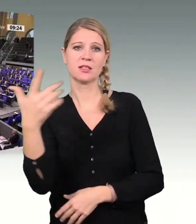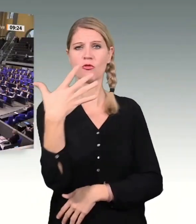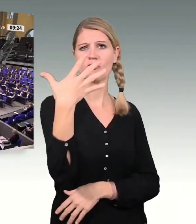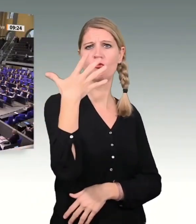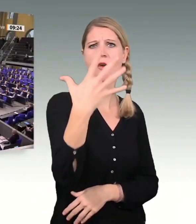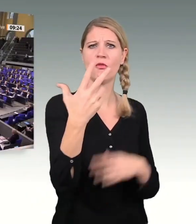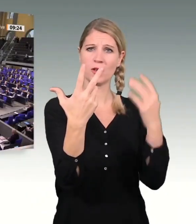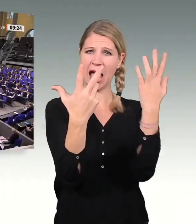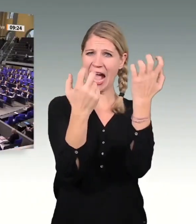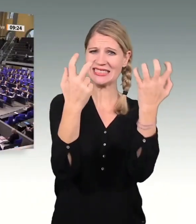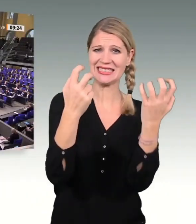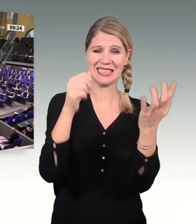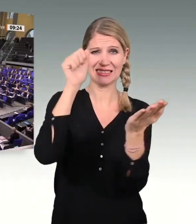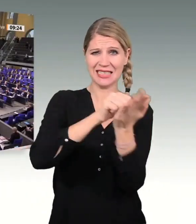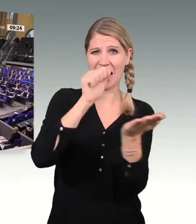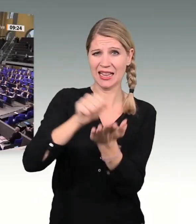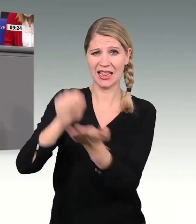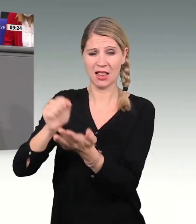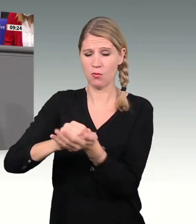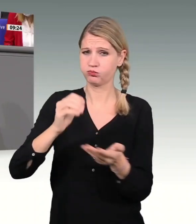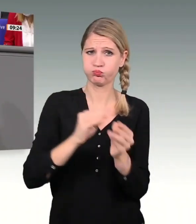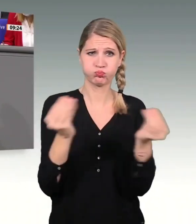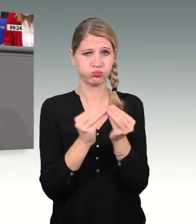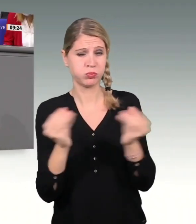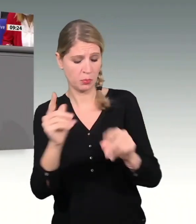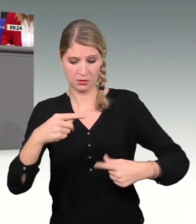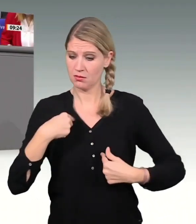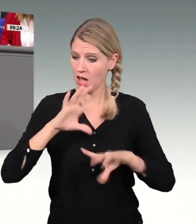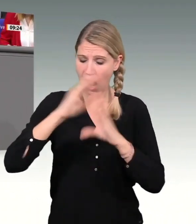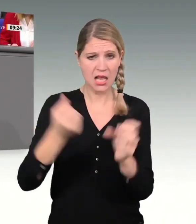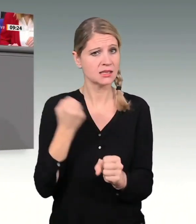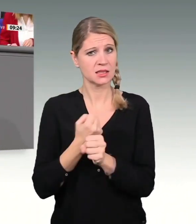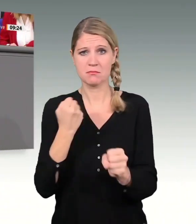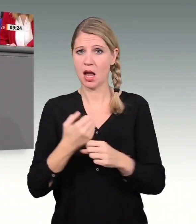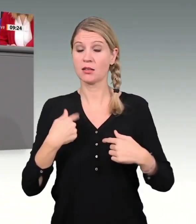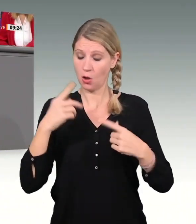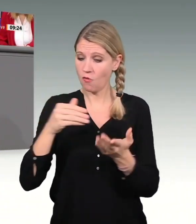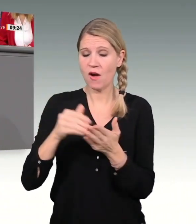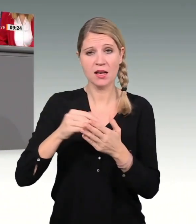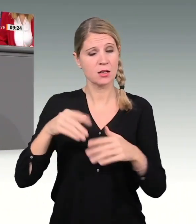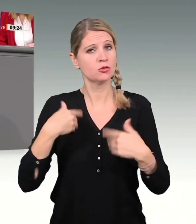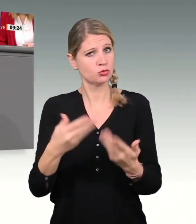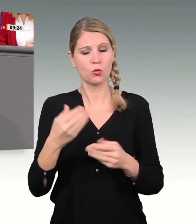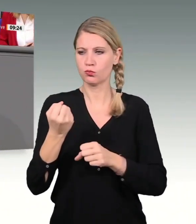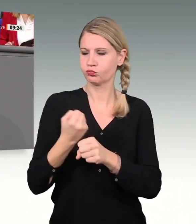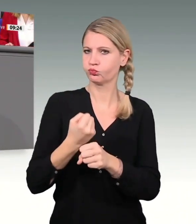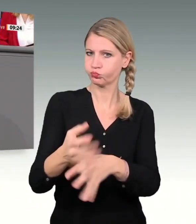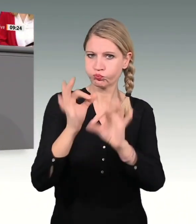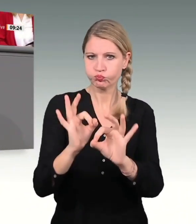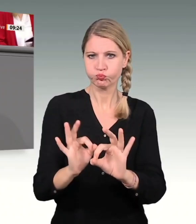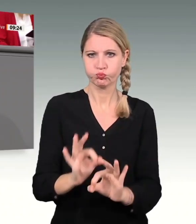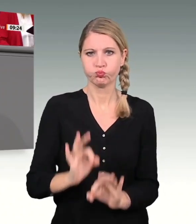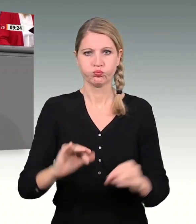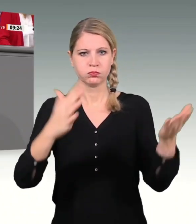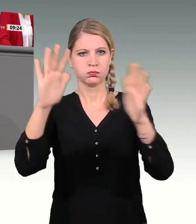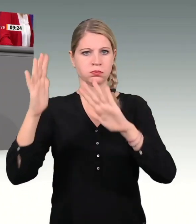Und ein Sondervermögen für dringend notwendige Transformationsprozesse im Deutschen Bundestag